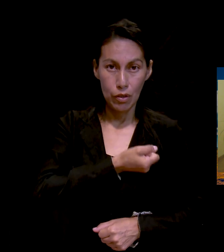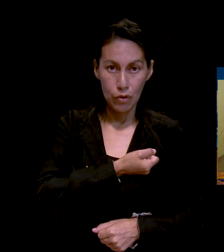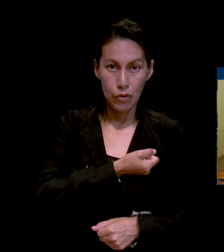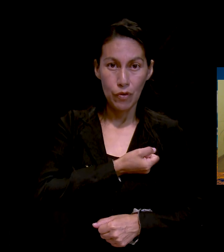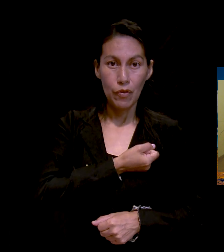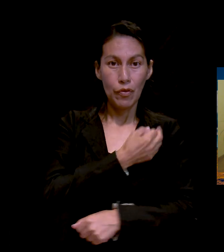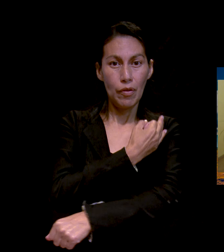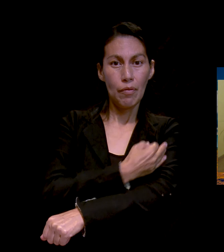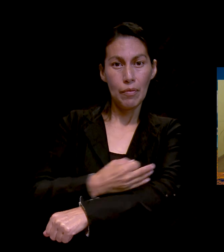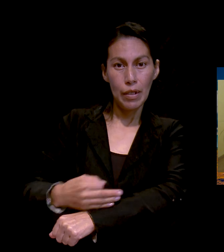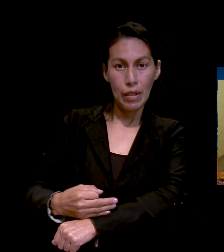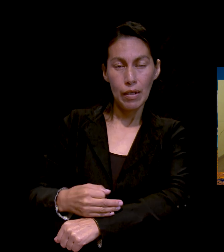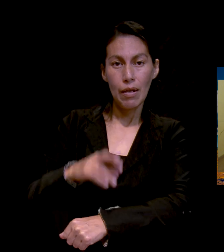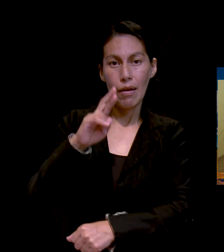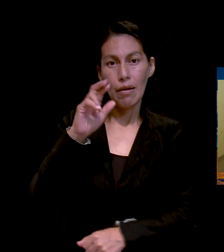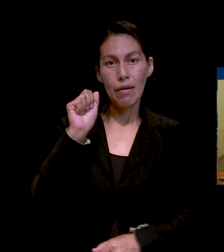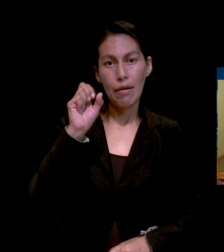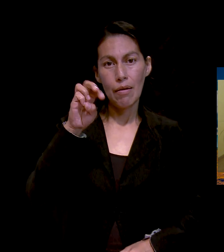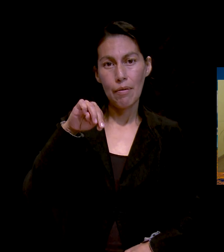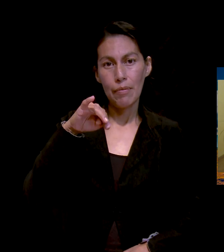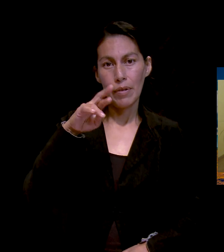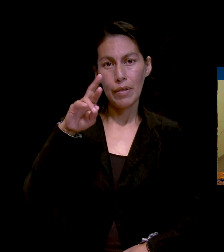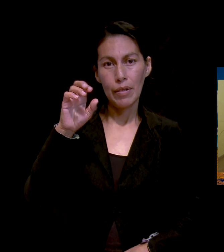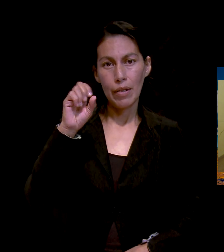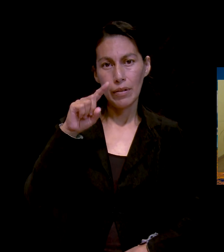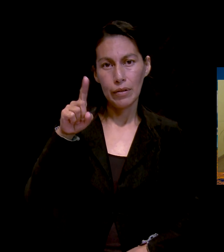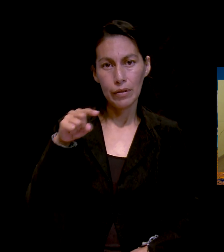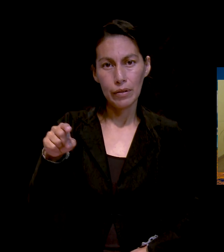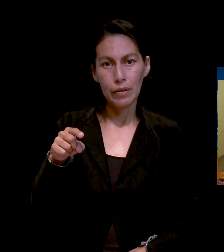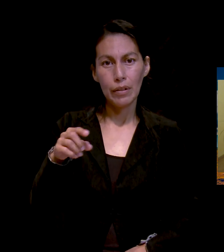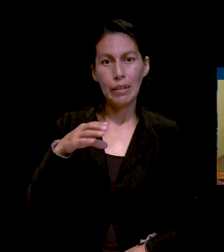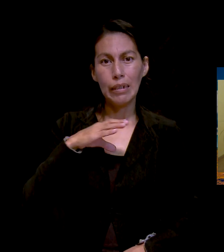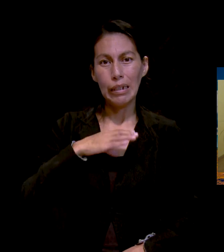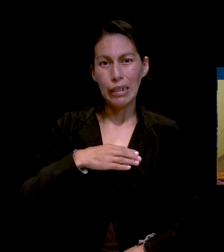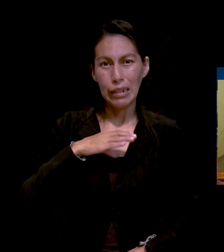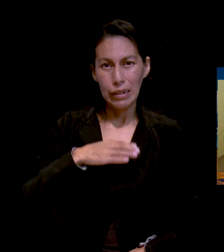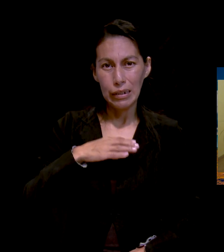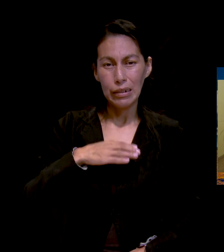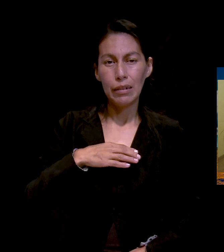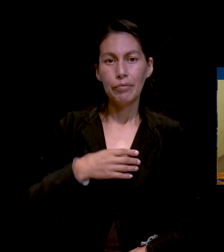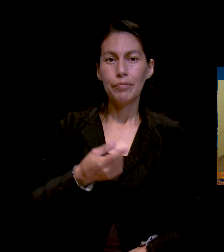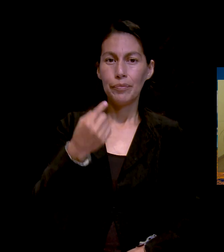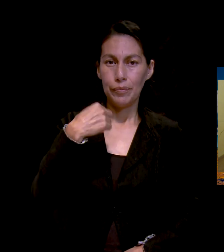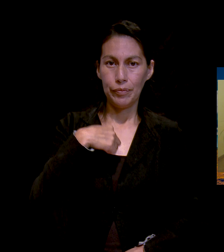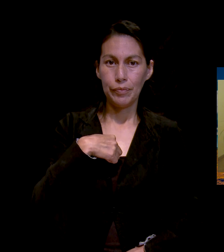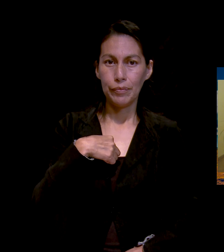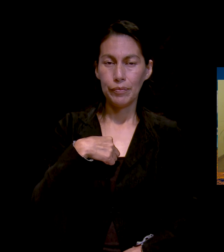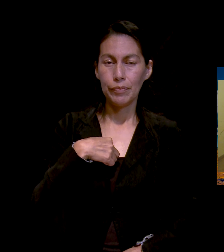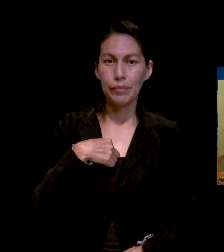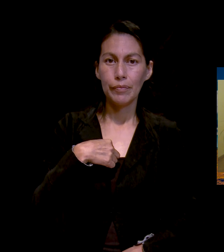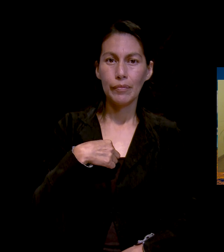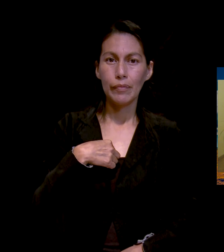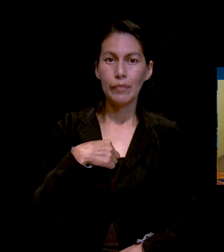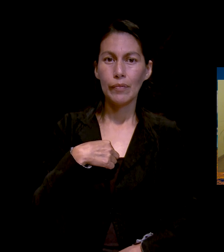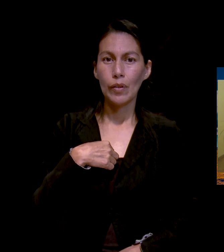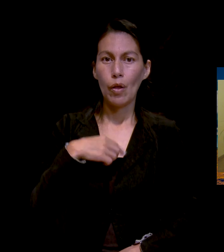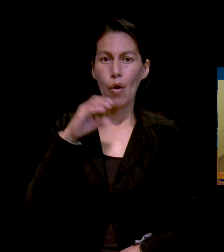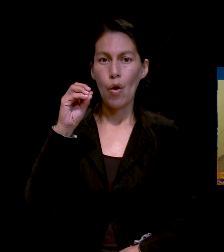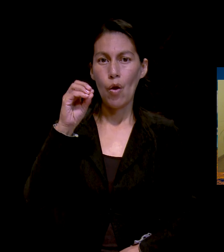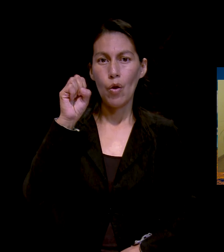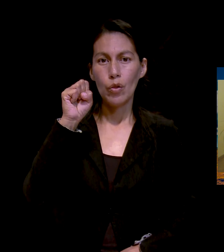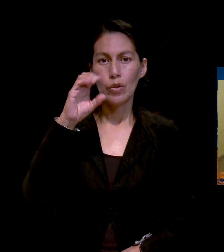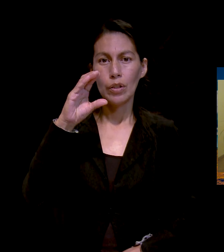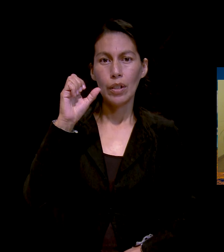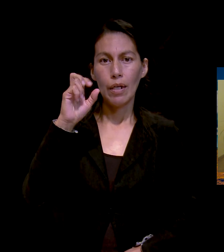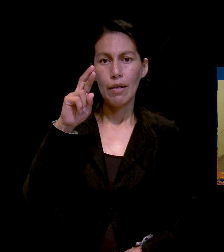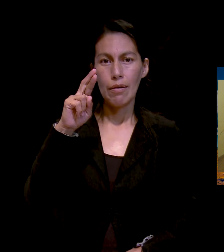Soy Oscar Ramírez, exalumno UEM. Oscar, vamos a